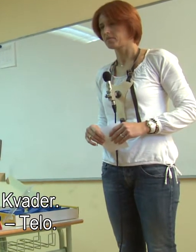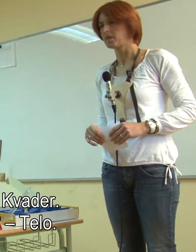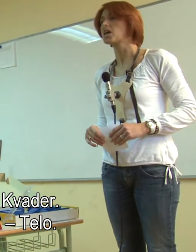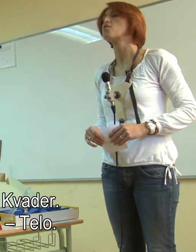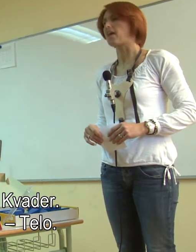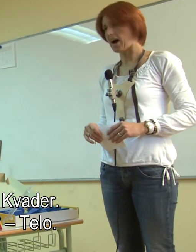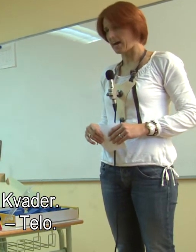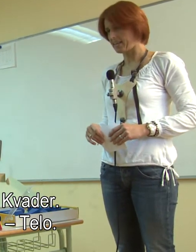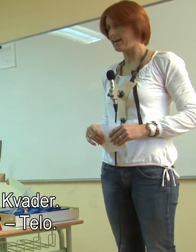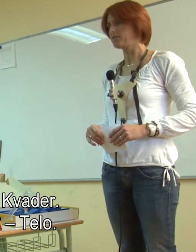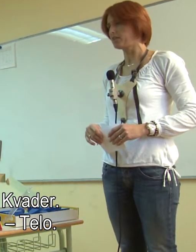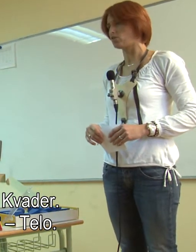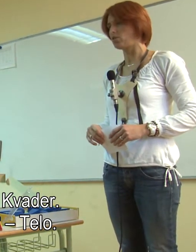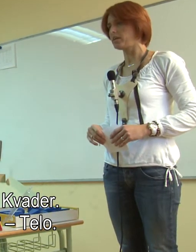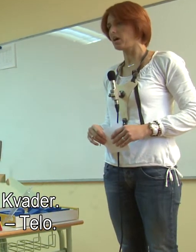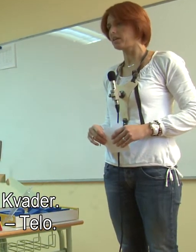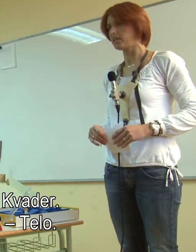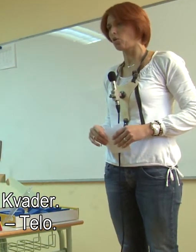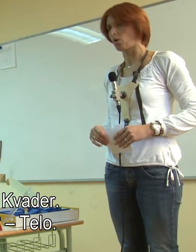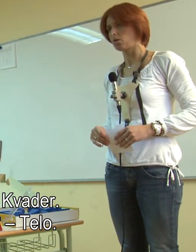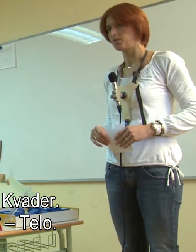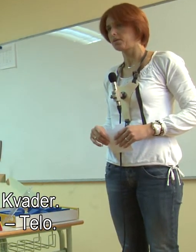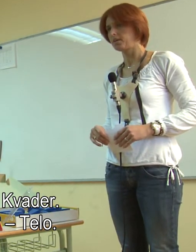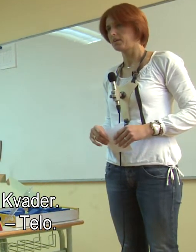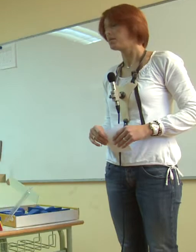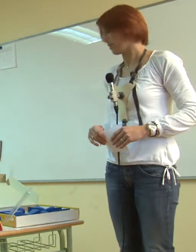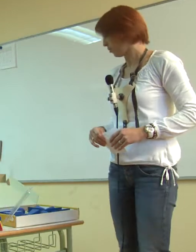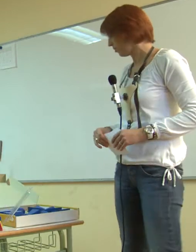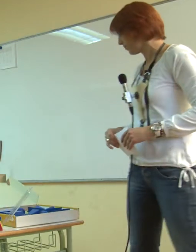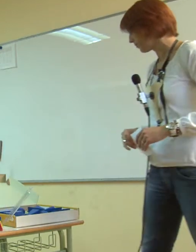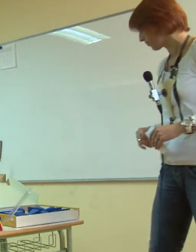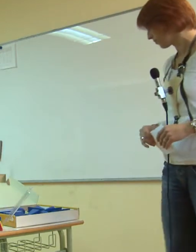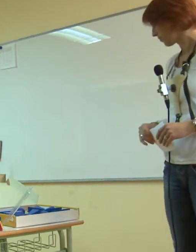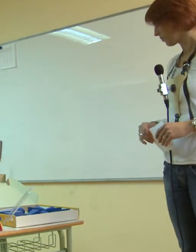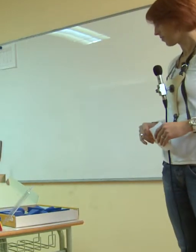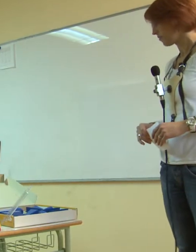Kvader. Kvader. Je to lik ali telo? Telo. Telo.